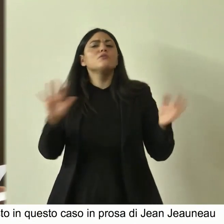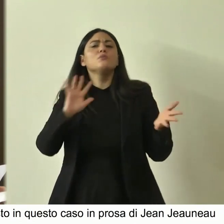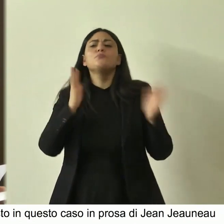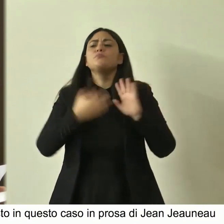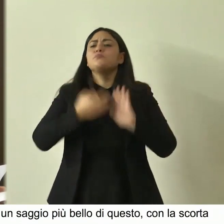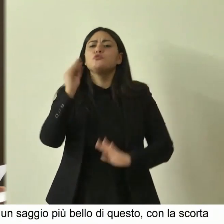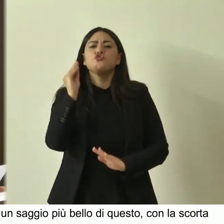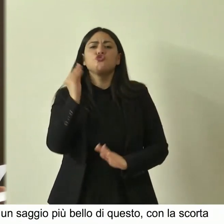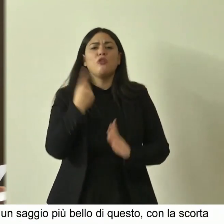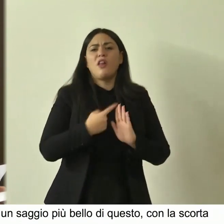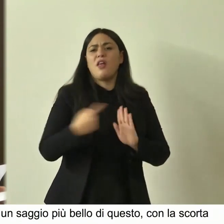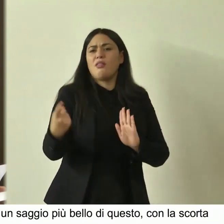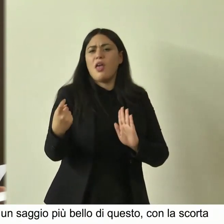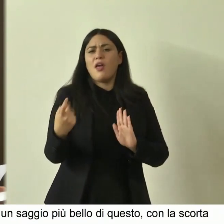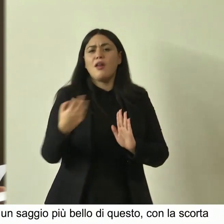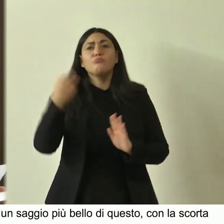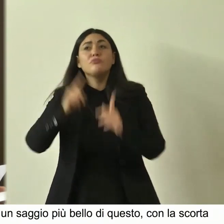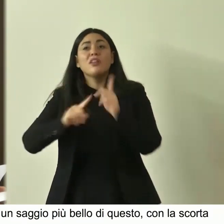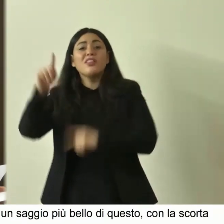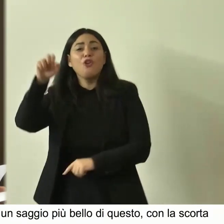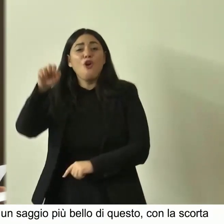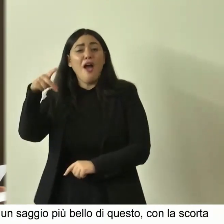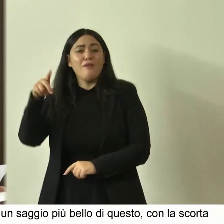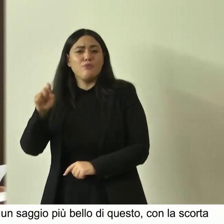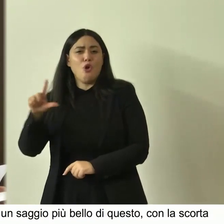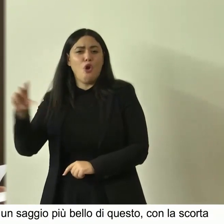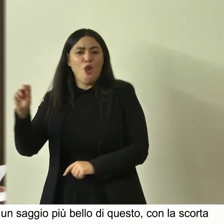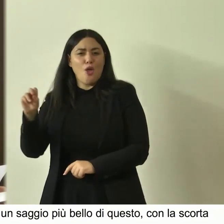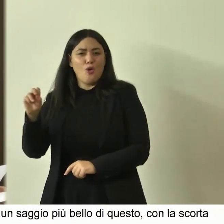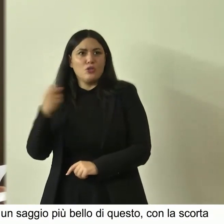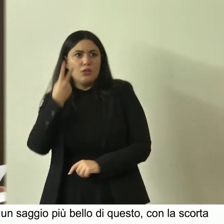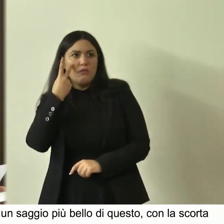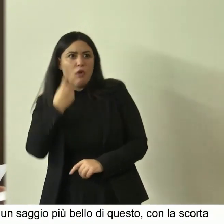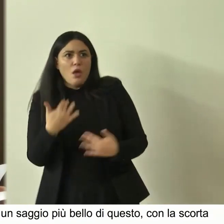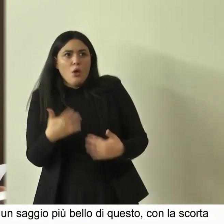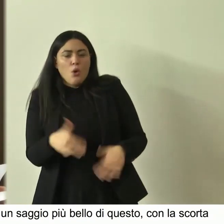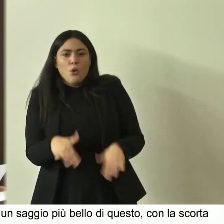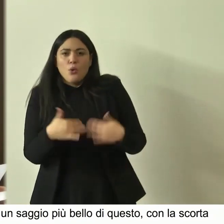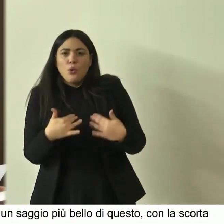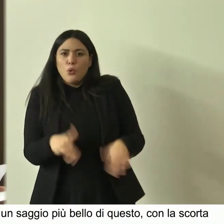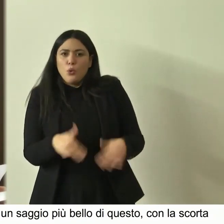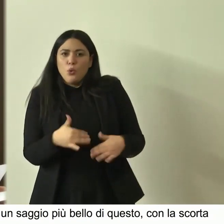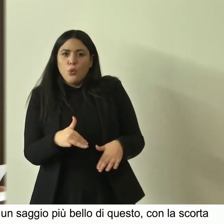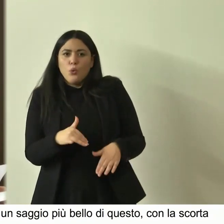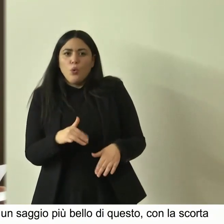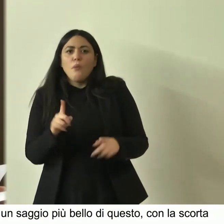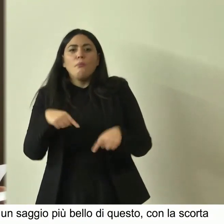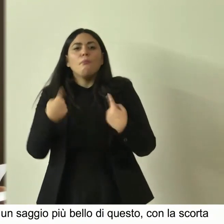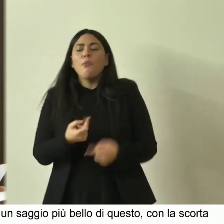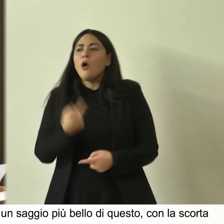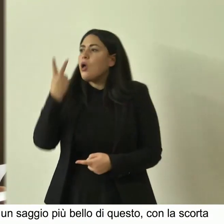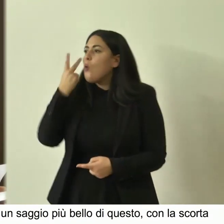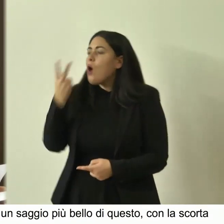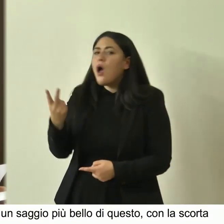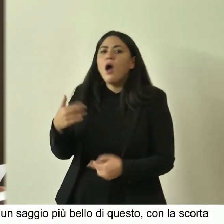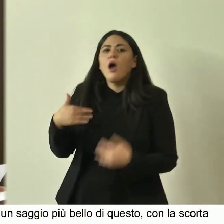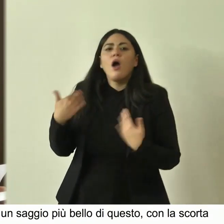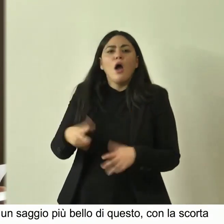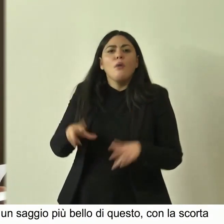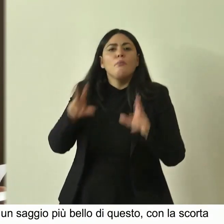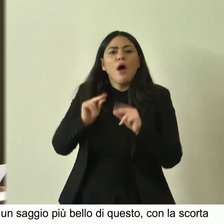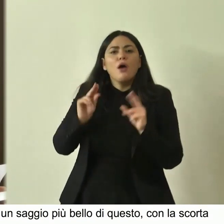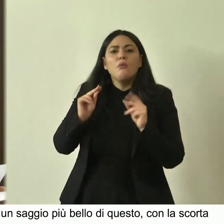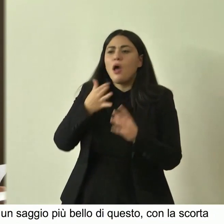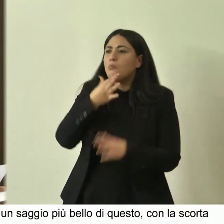Apollo per l'appunto si dice appena lo si scorge e si continua a ripeterlo per tutto il tempo che lo si guarda la cosa più